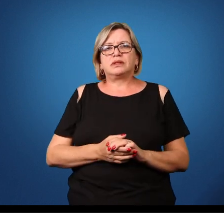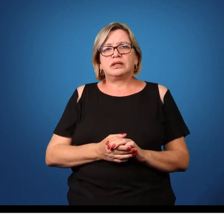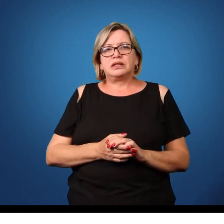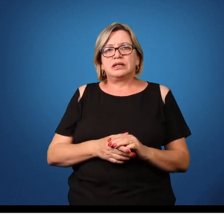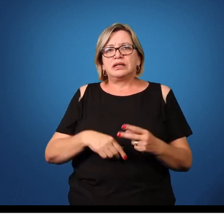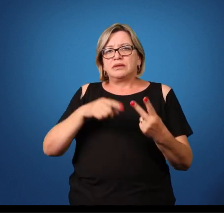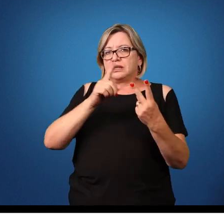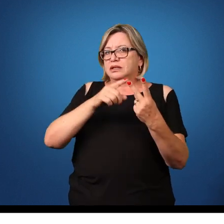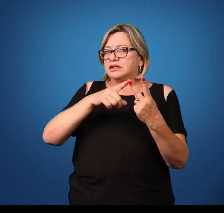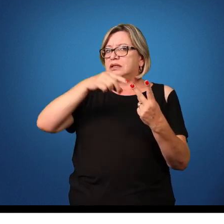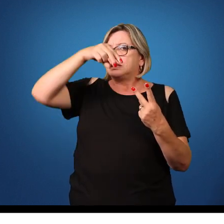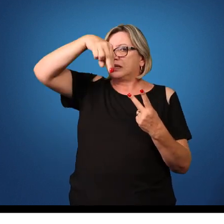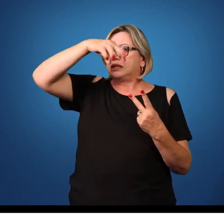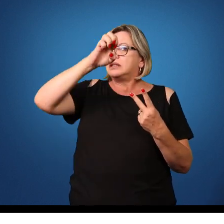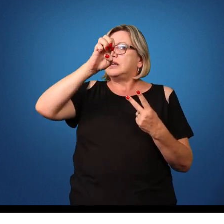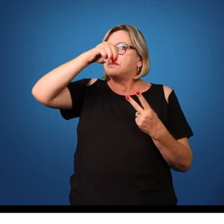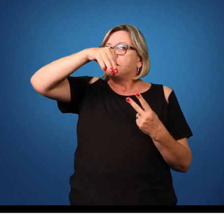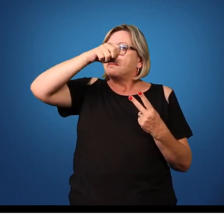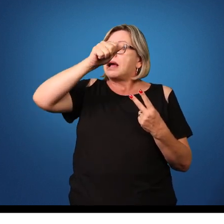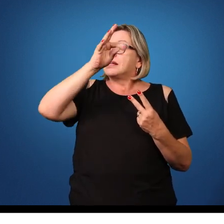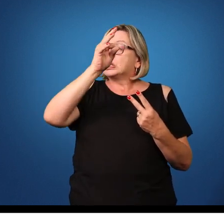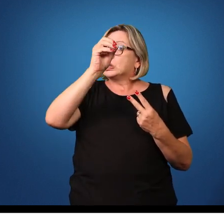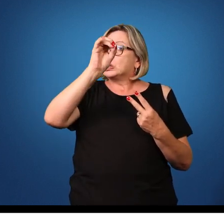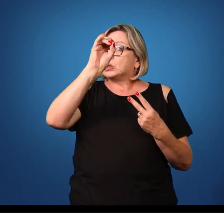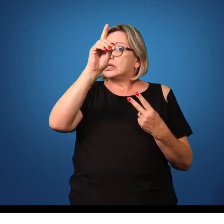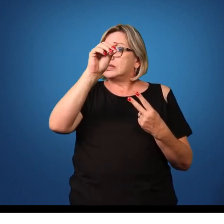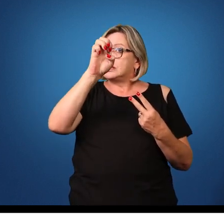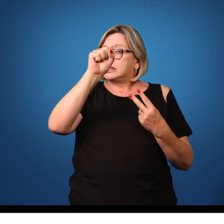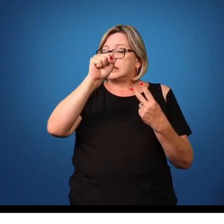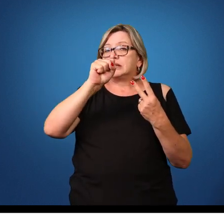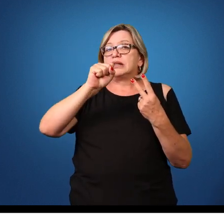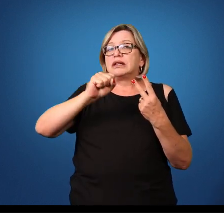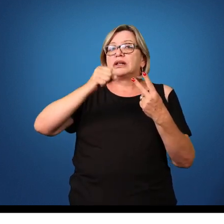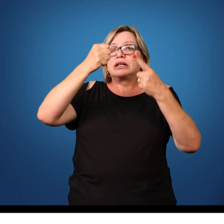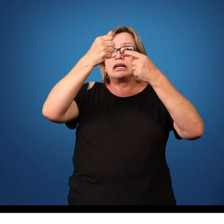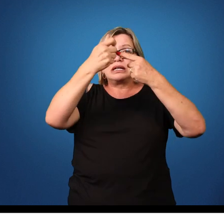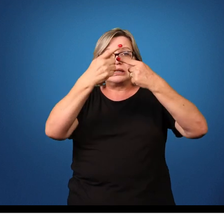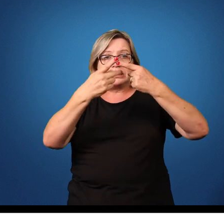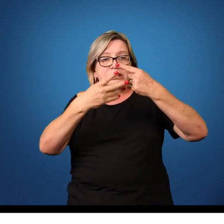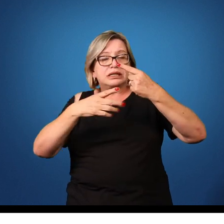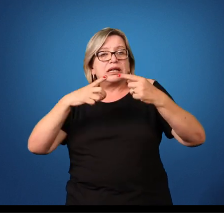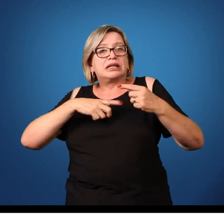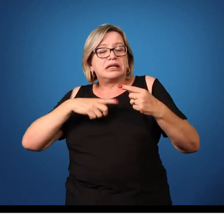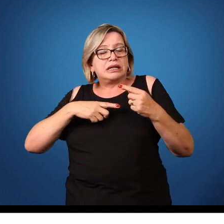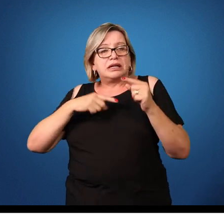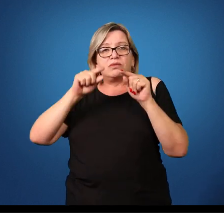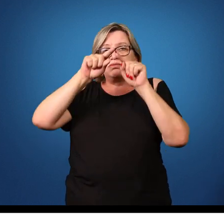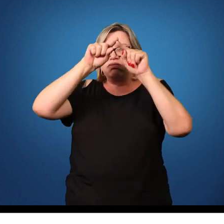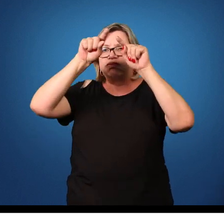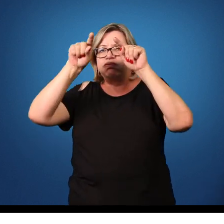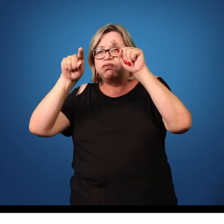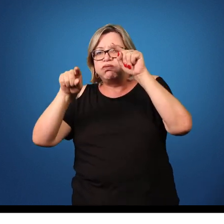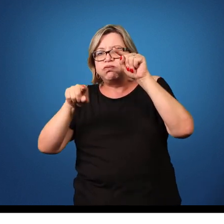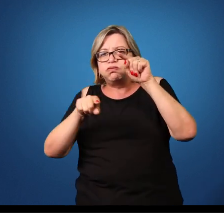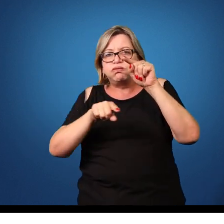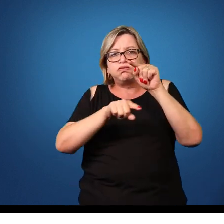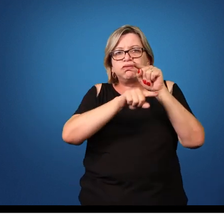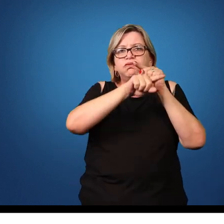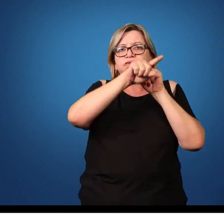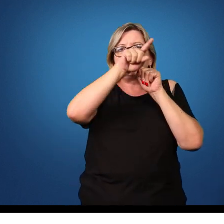Outras características dos nematóides, eles apresentam sexo separado. Eles têm um ciclo biológico, um ciclo de vida